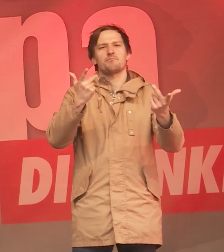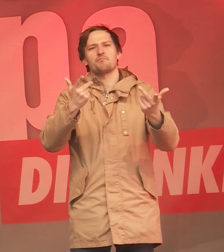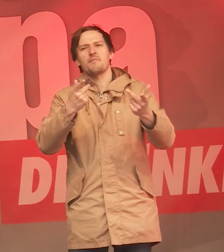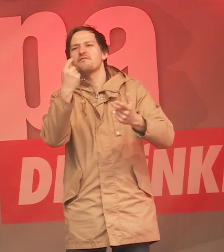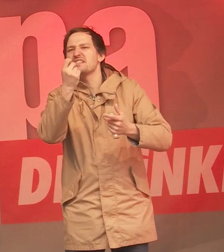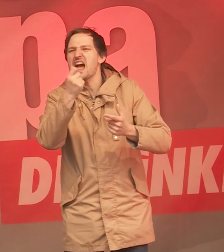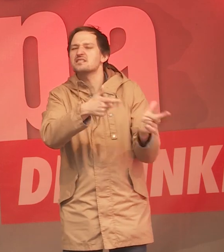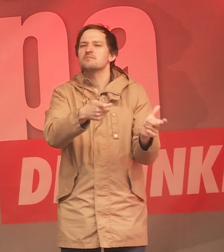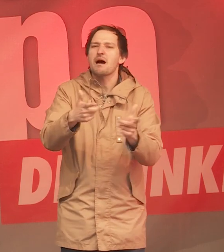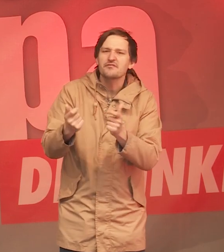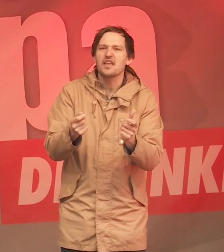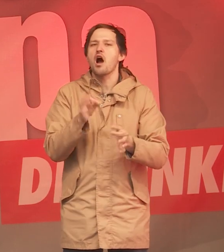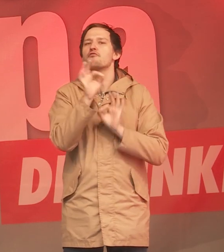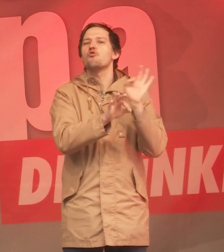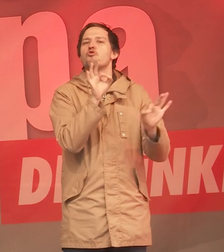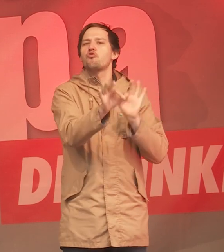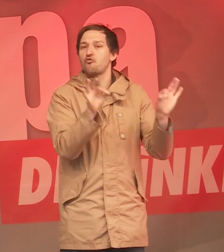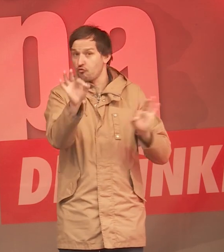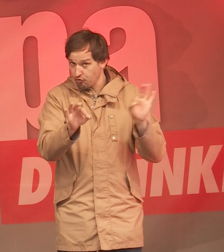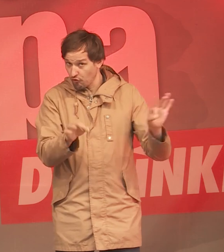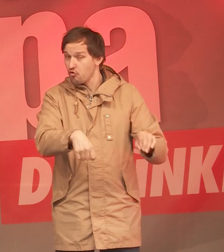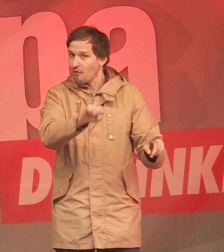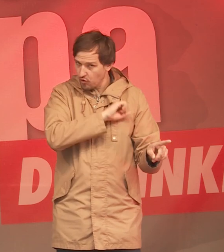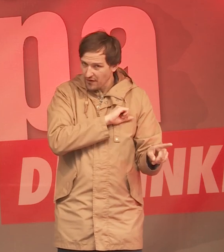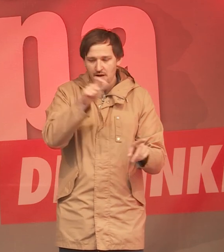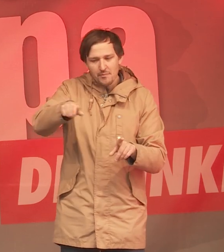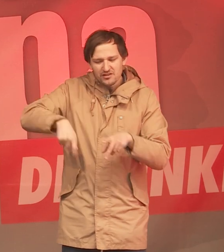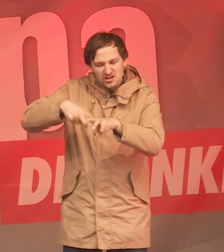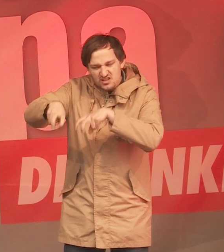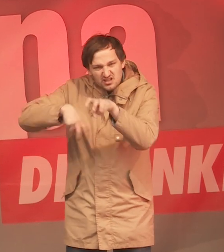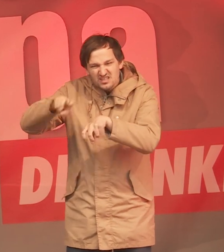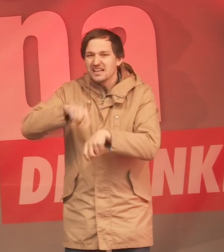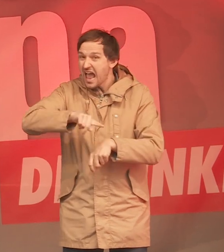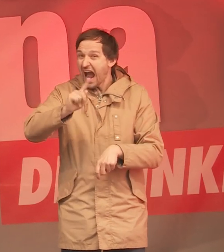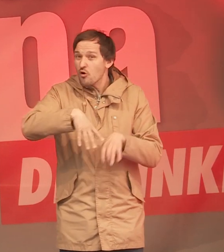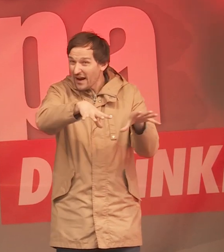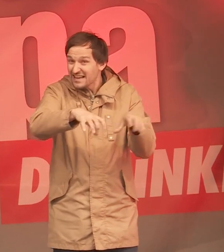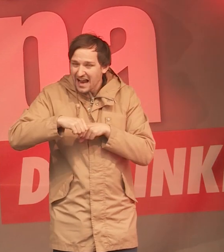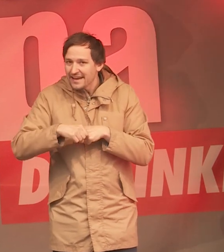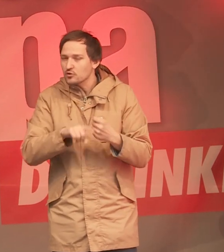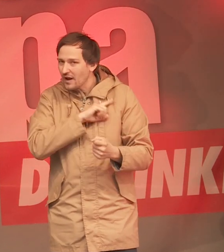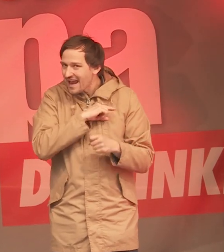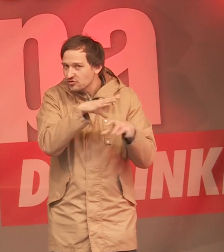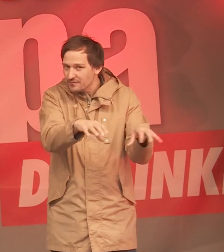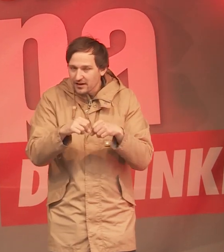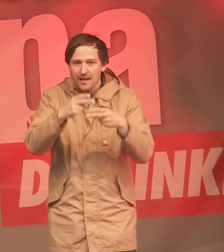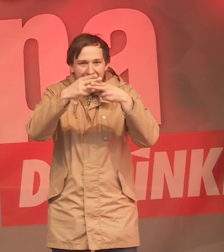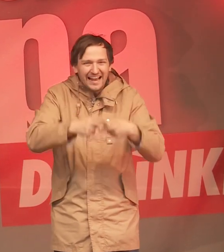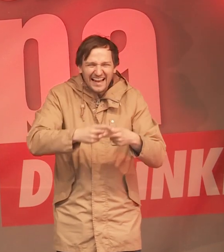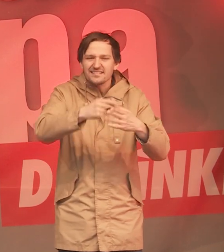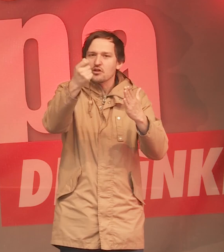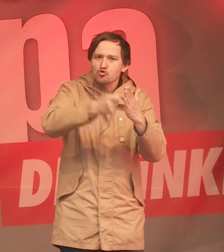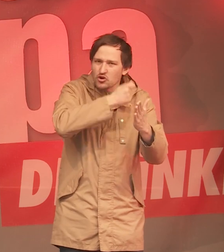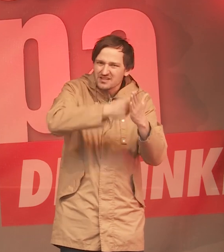lukrative Geschäfte zu bewirken. Das ist doch auch alles eine Enteignung gewesen. Die Rentenkürzungen waren eine